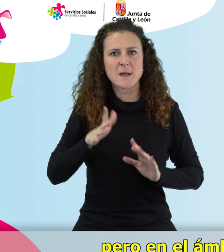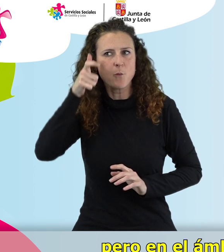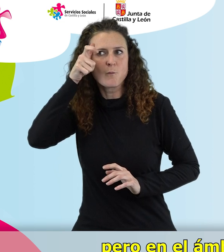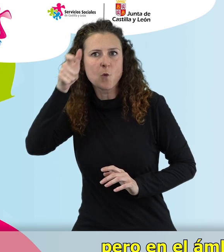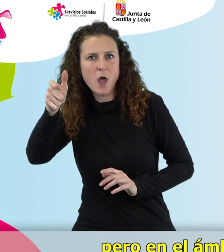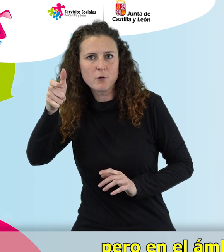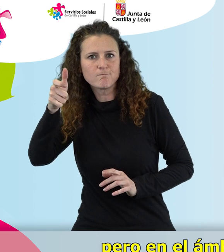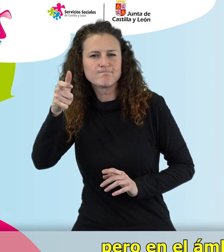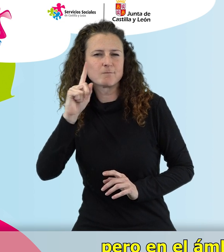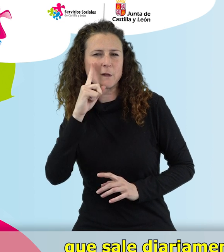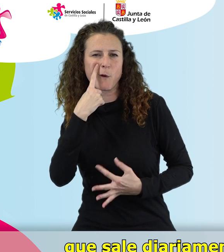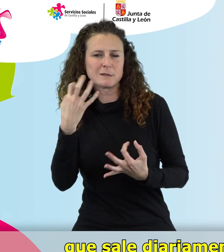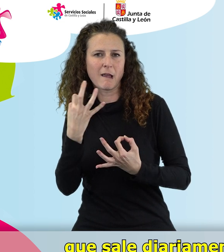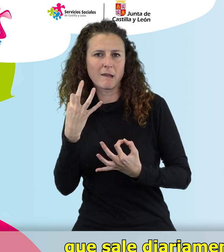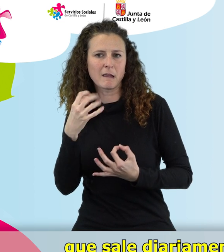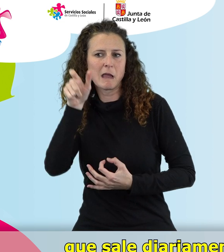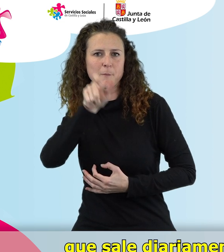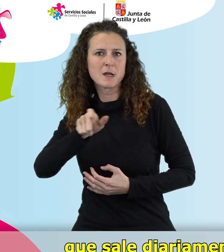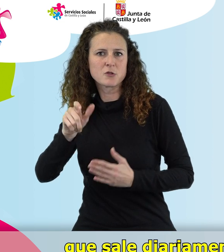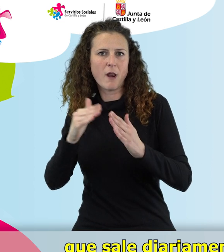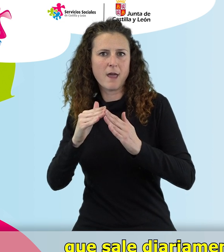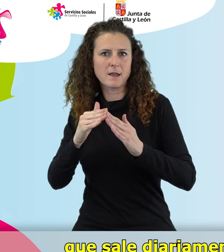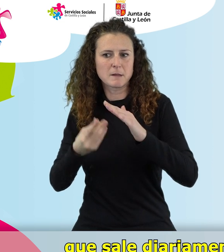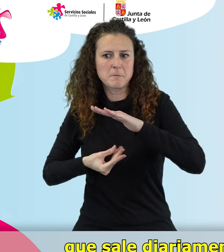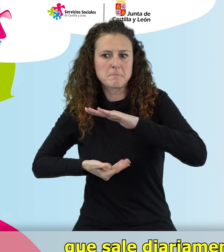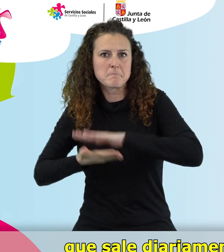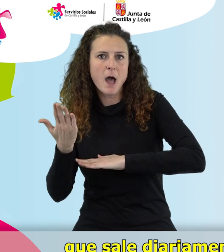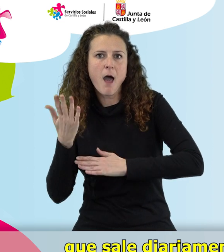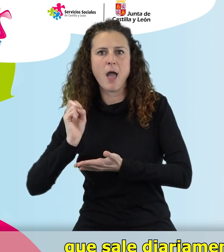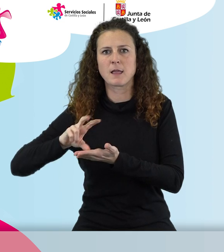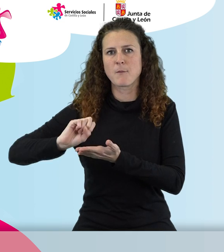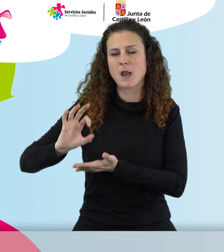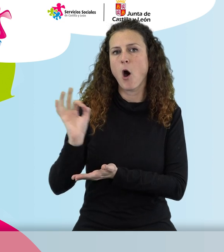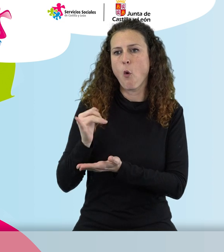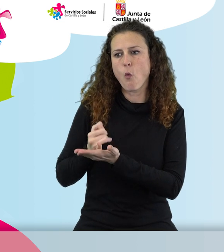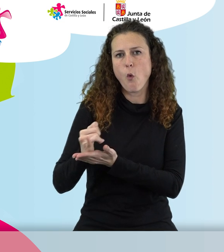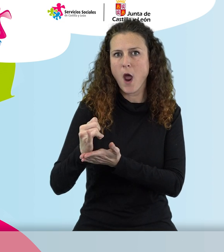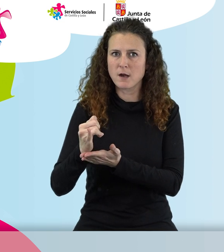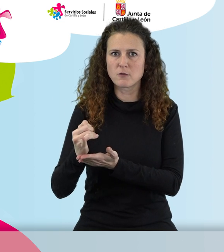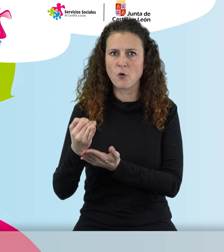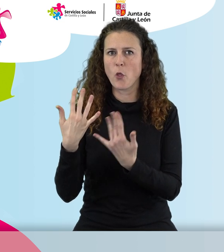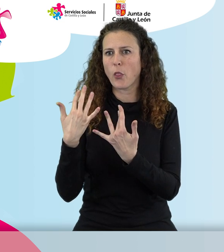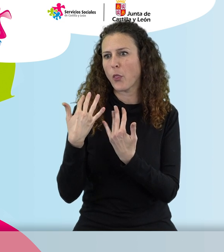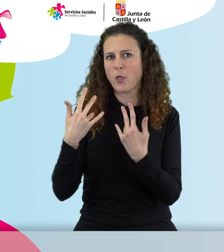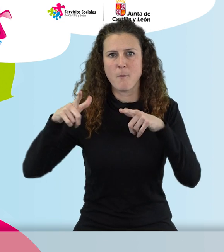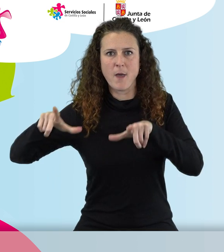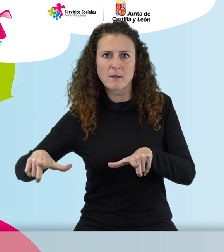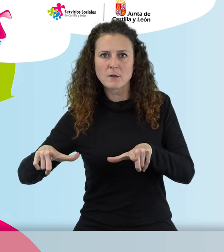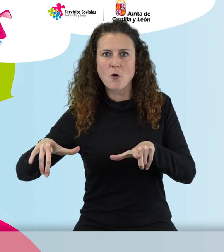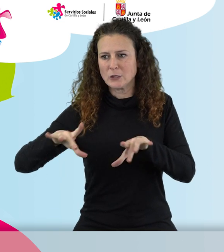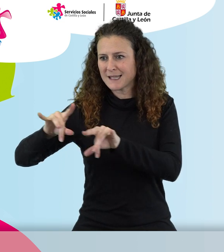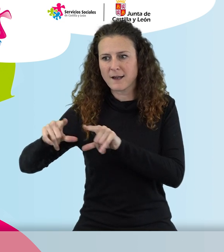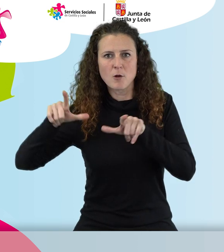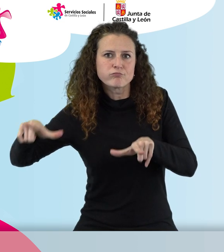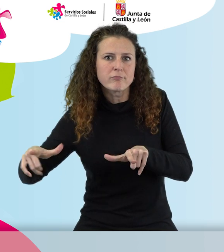rural vemos que hay gente que sale diariamente a caminar, o que tiene un huerto, un patio, un terreno, lo que